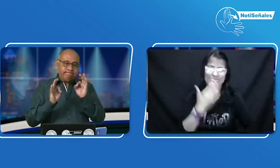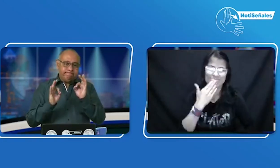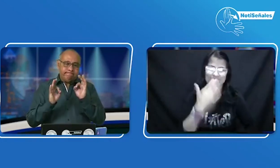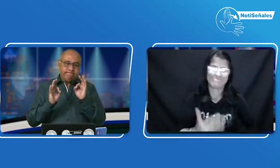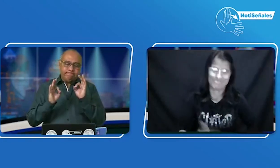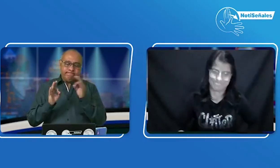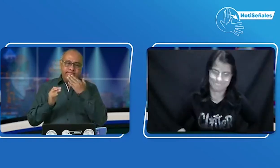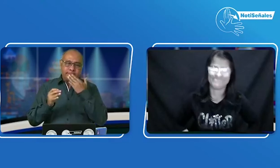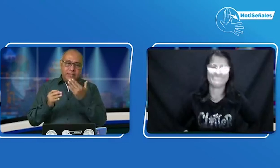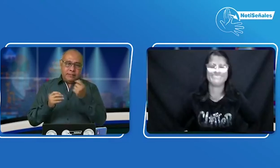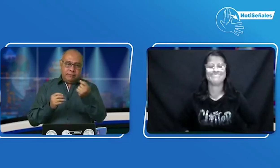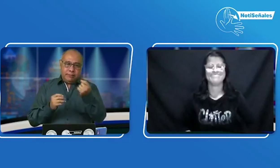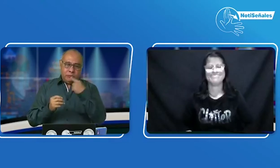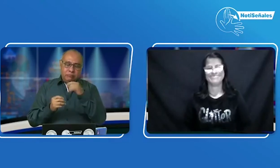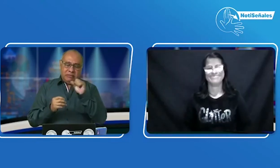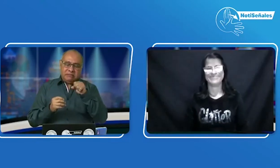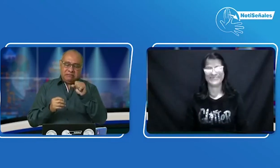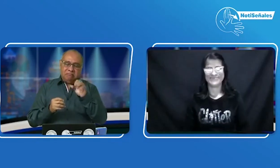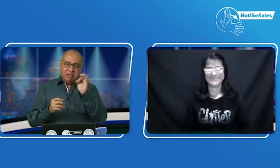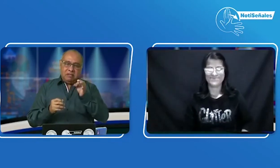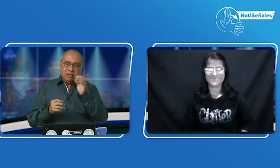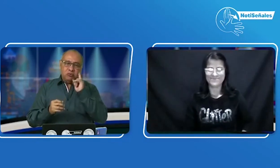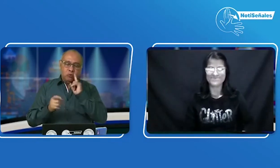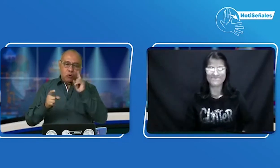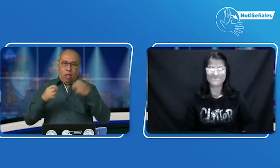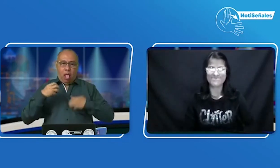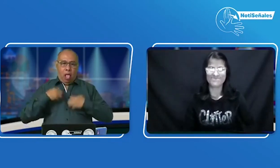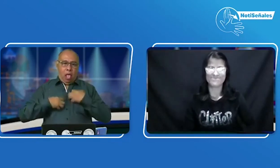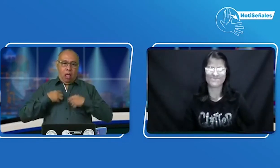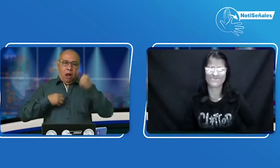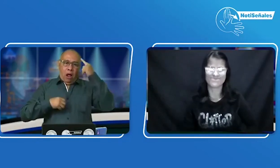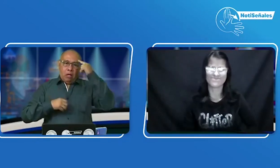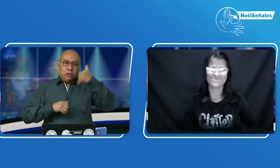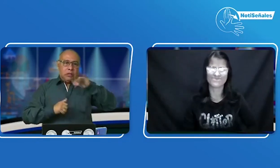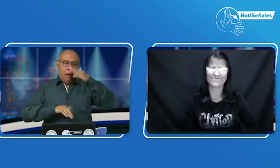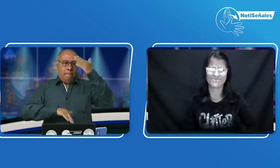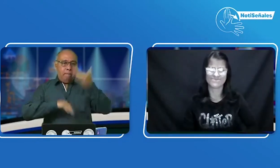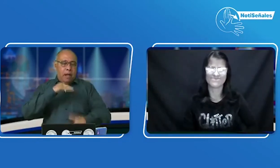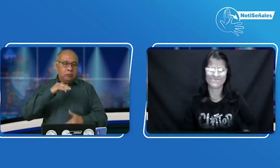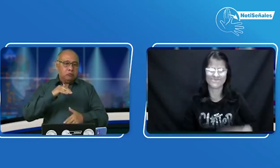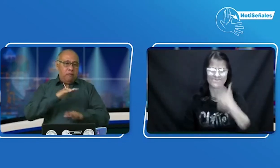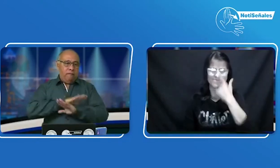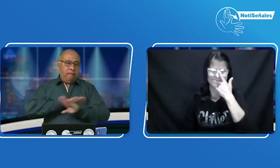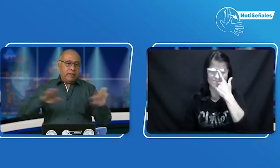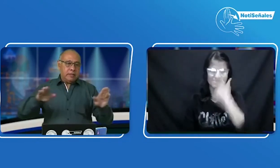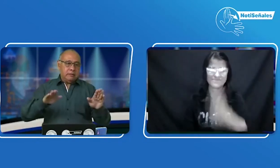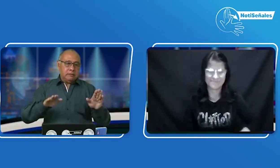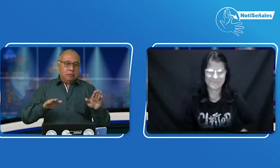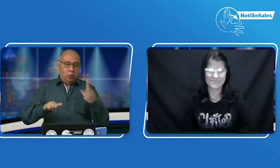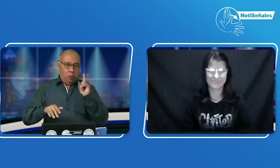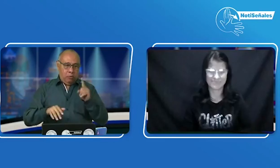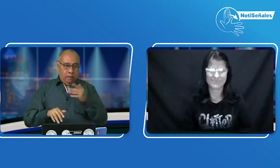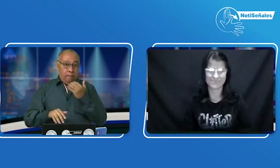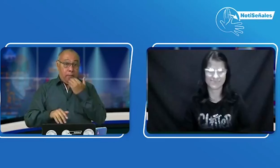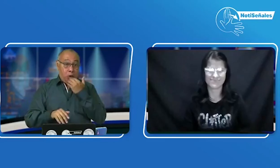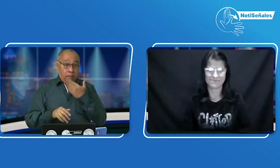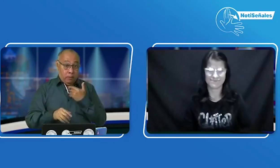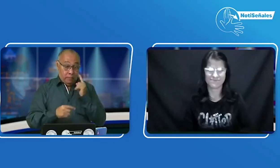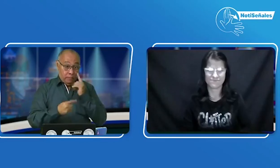que no hay necesidad de pronto de seguir mandando toda esta información. Y es que eso que tú mencionas también es de ponerle un